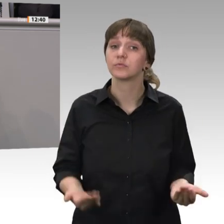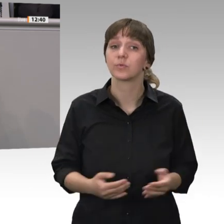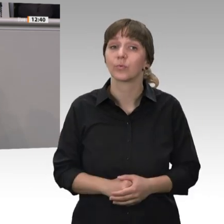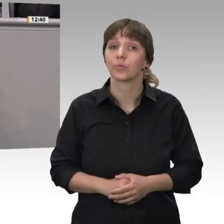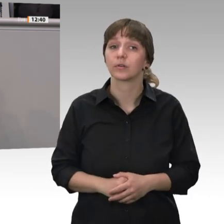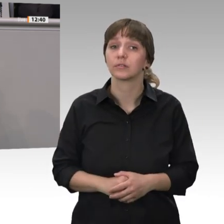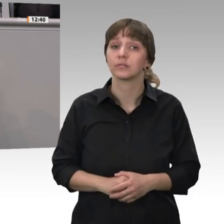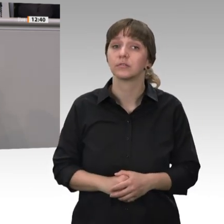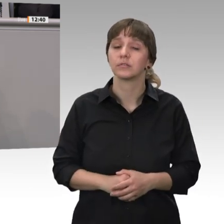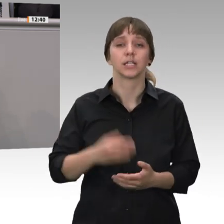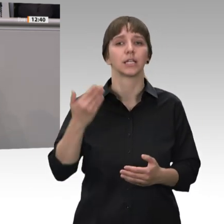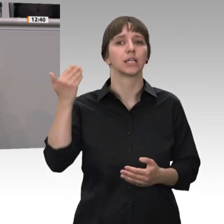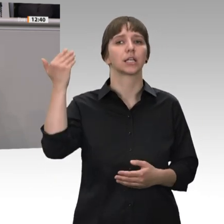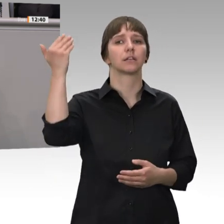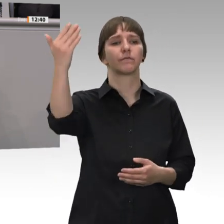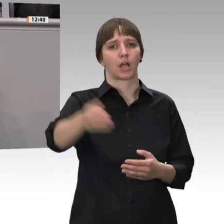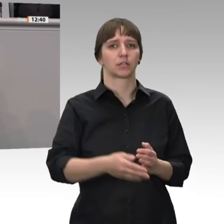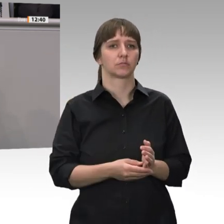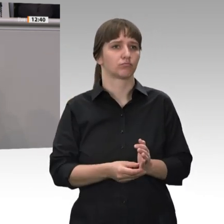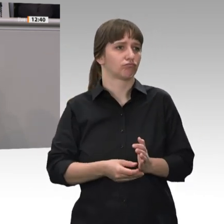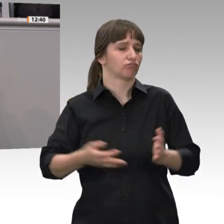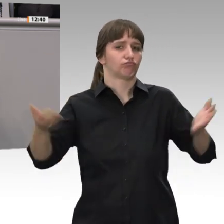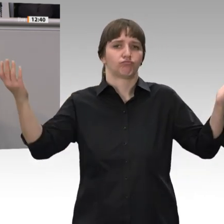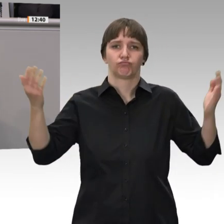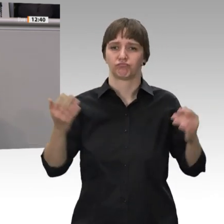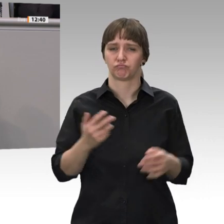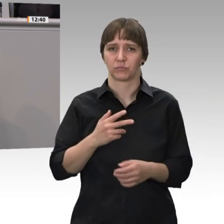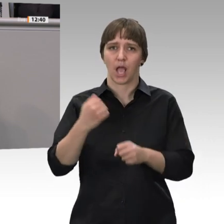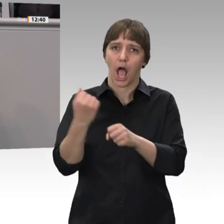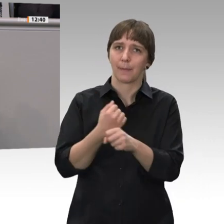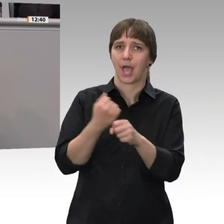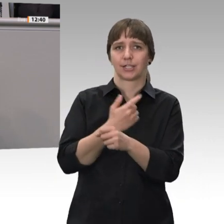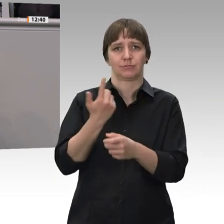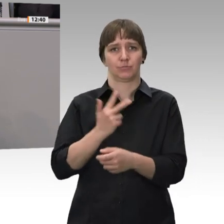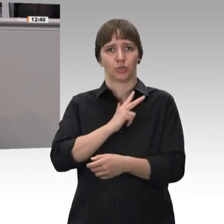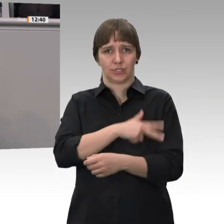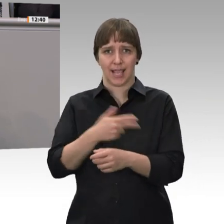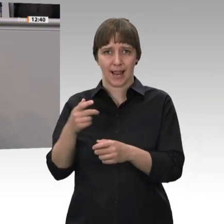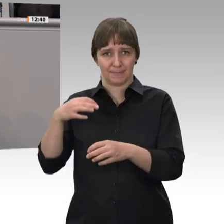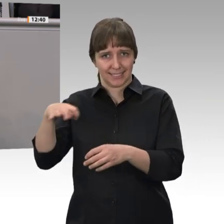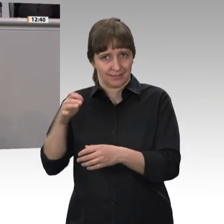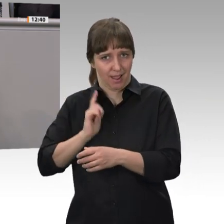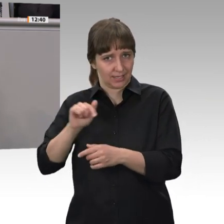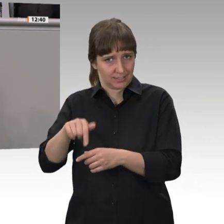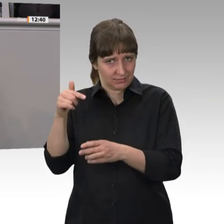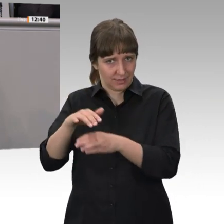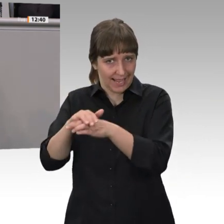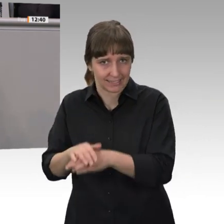sein, dass eines Tages der Finanzminister und nicht mehr der Arbeits und Sozialminister für die Rente zuständig ist. Es darf nicht sein, dass eines